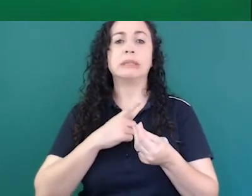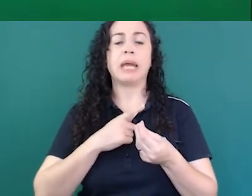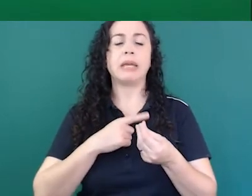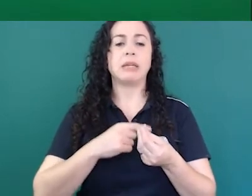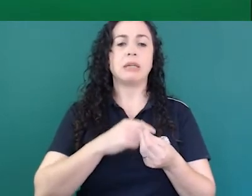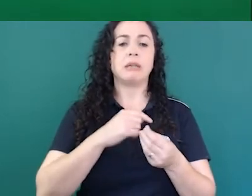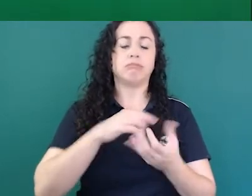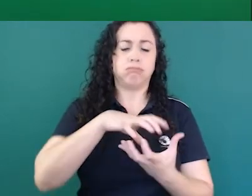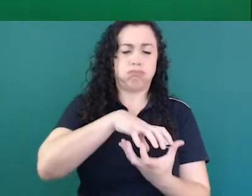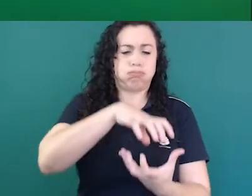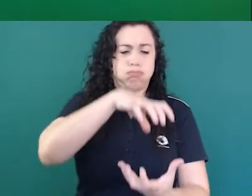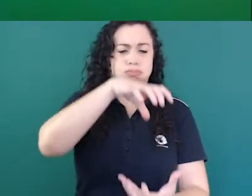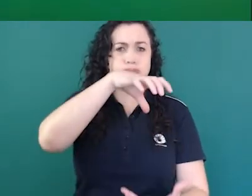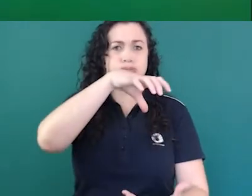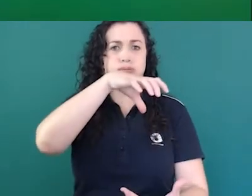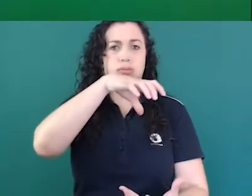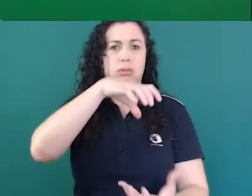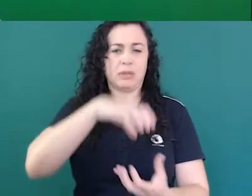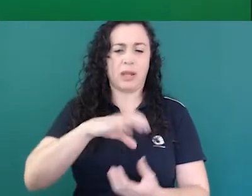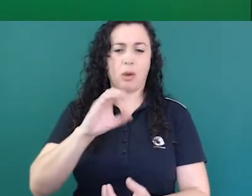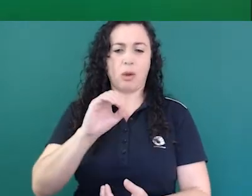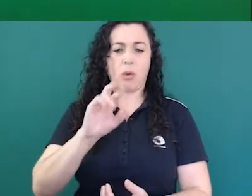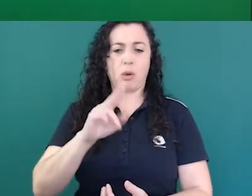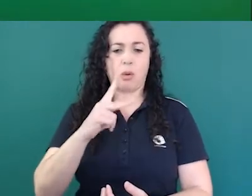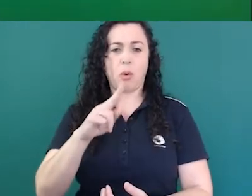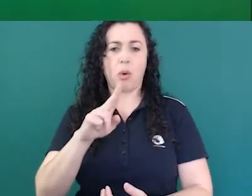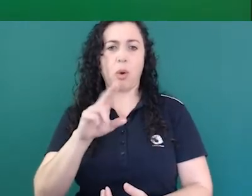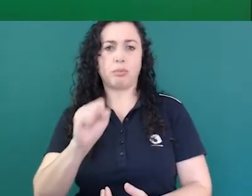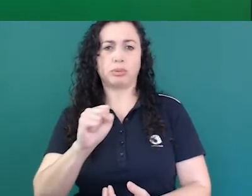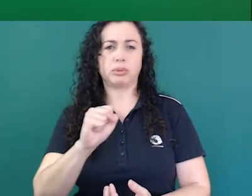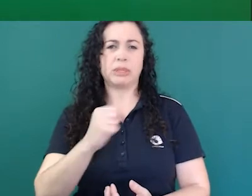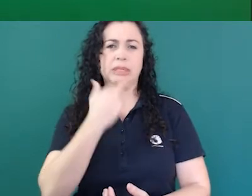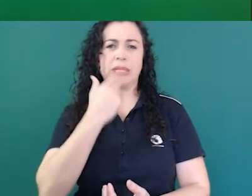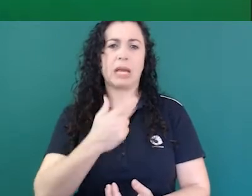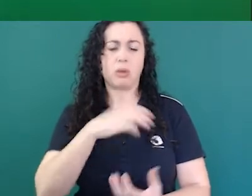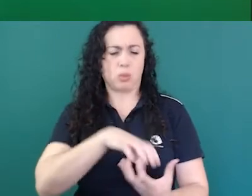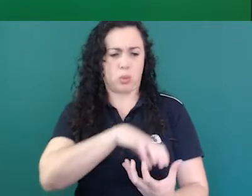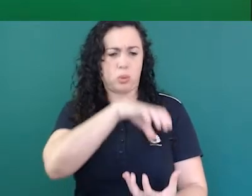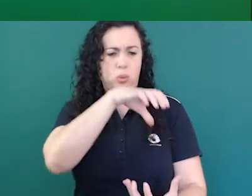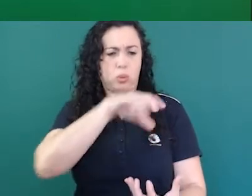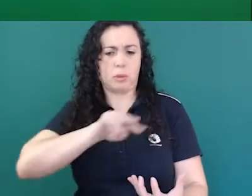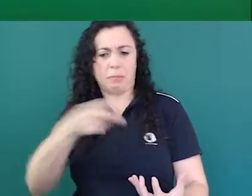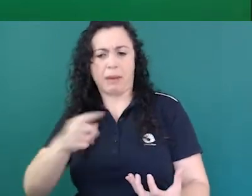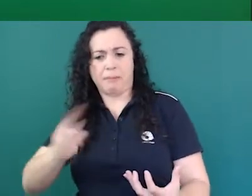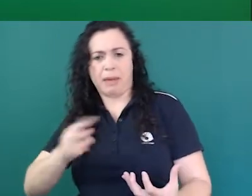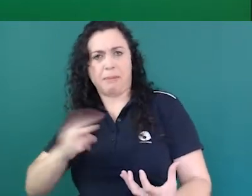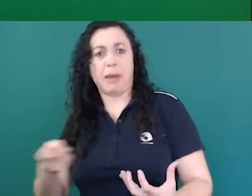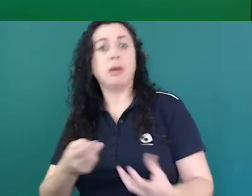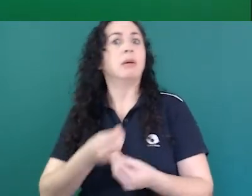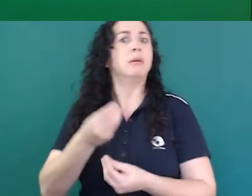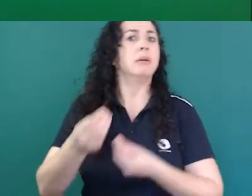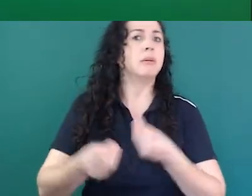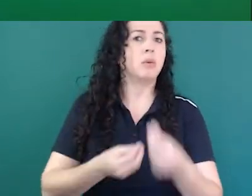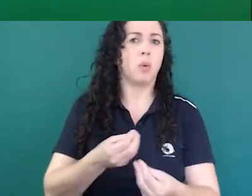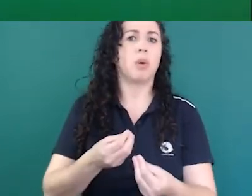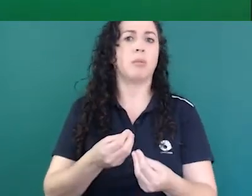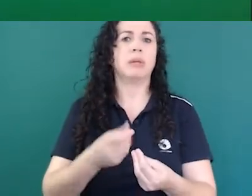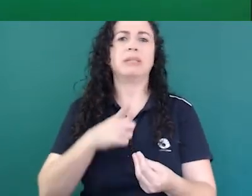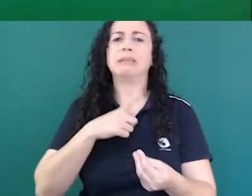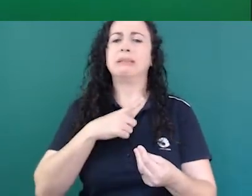paralelos você tem uma língua na outra você analisa processamento processamento processamento você começa a inferir